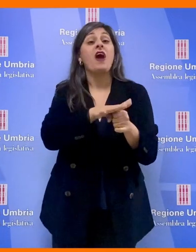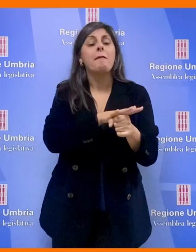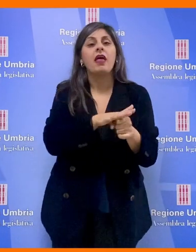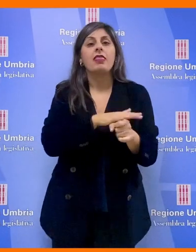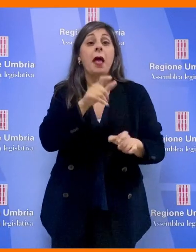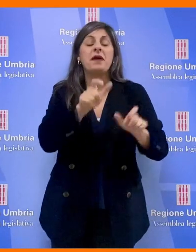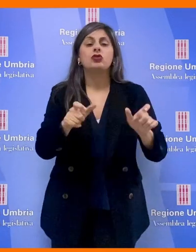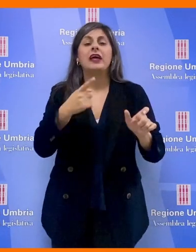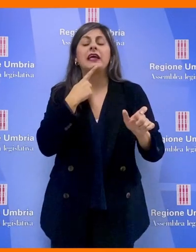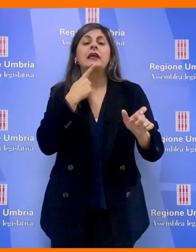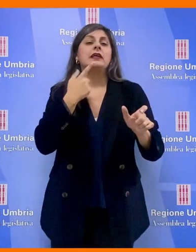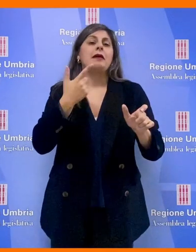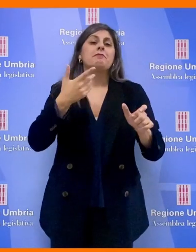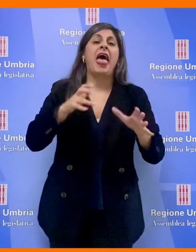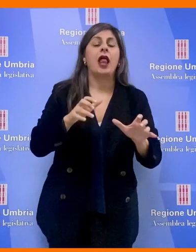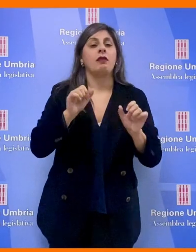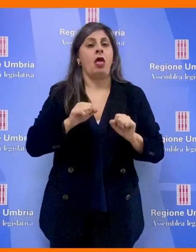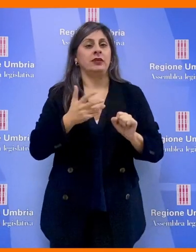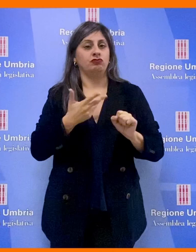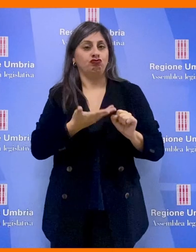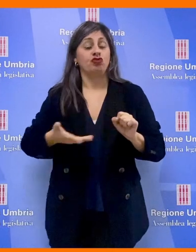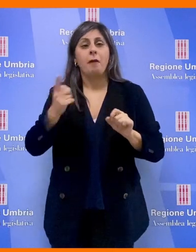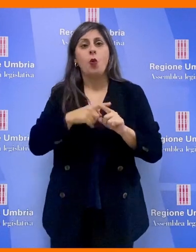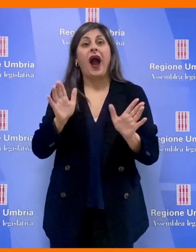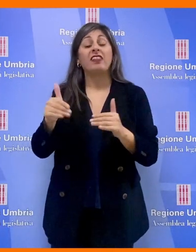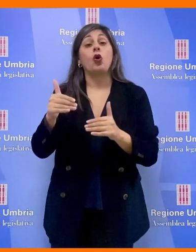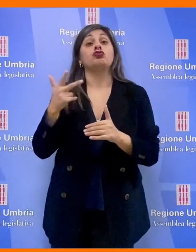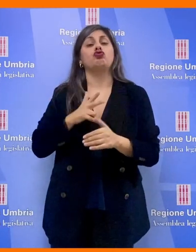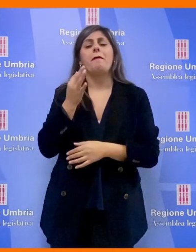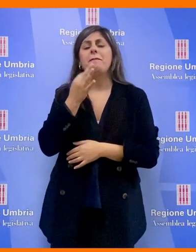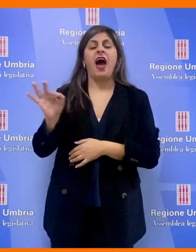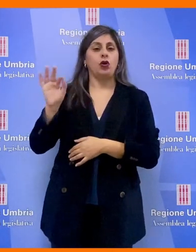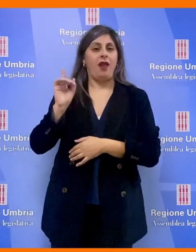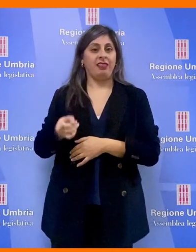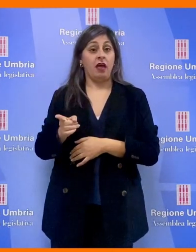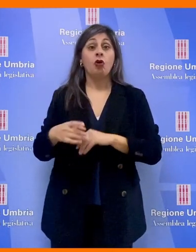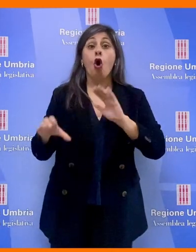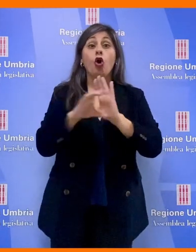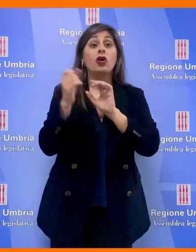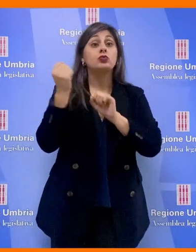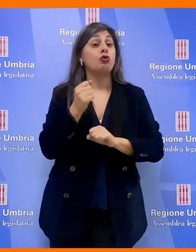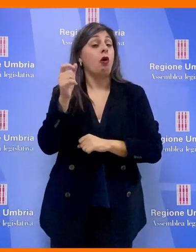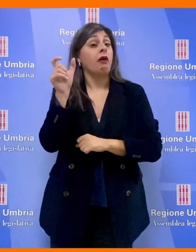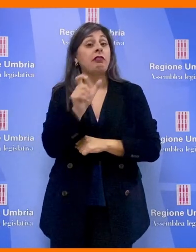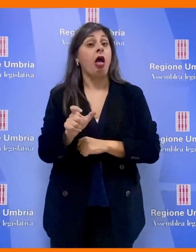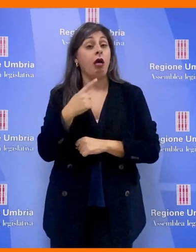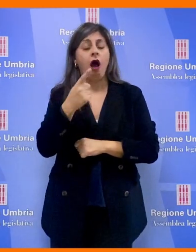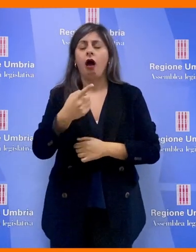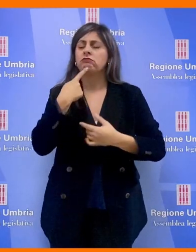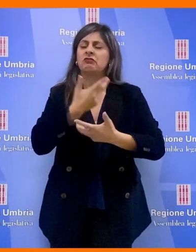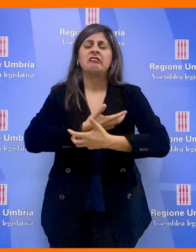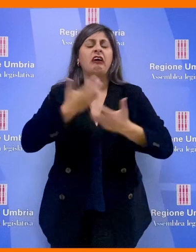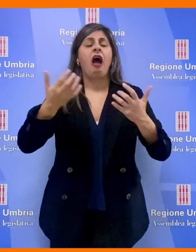famiglie e persone meno abbienti e di particolari categorie sociali. La Costituzione italiana, ricordato in Aula De Luca,